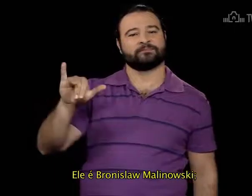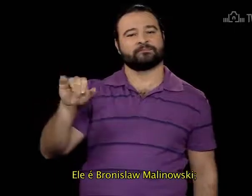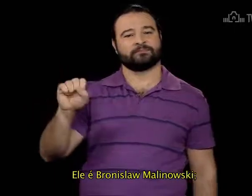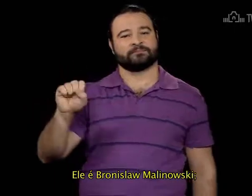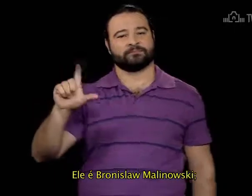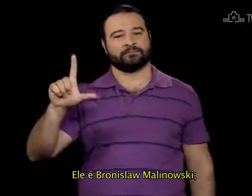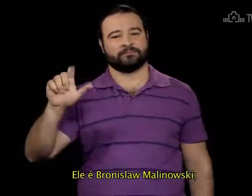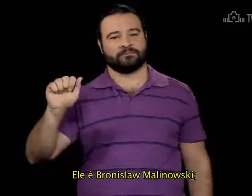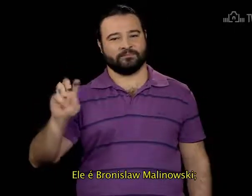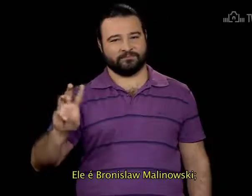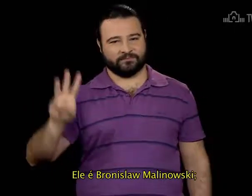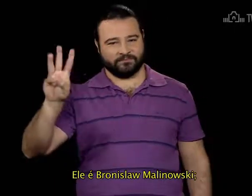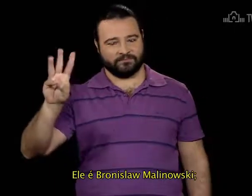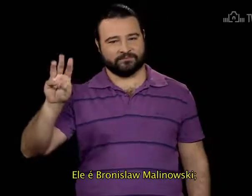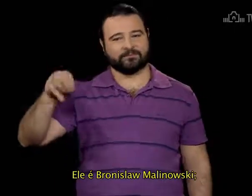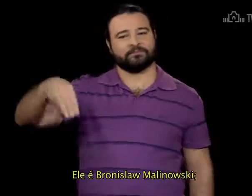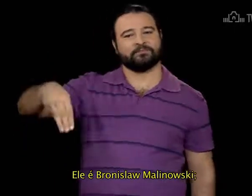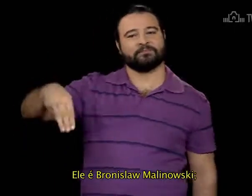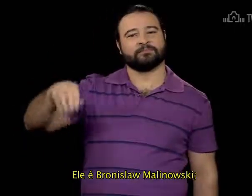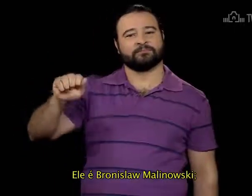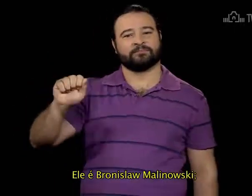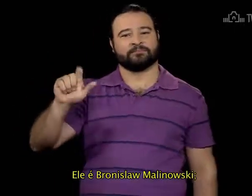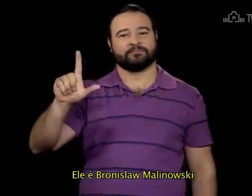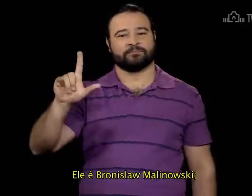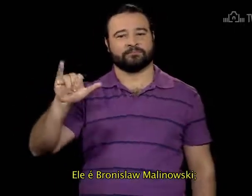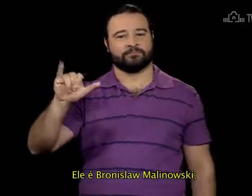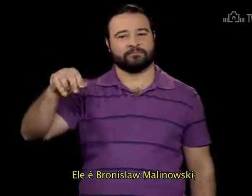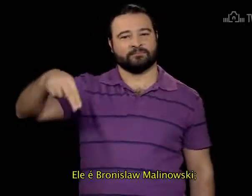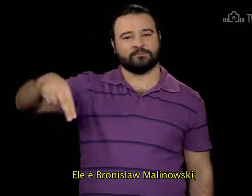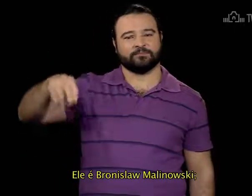Brunislau Malinowski.